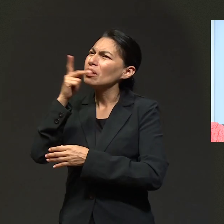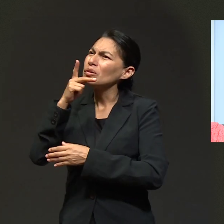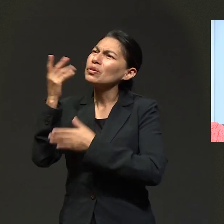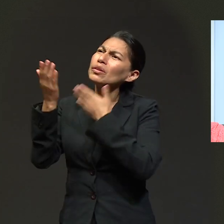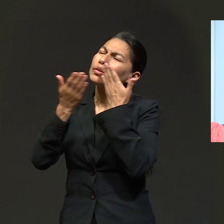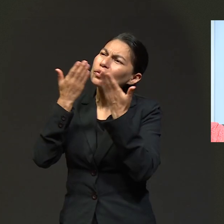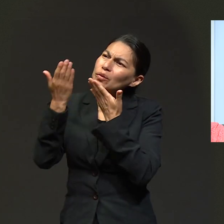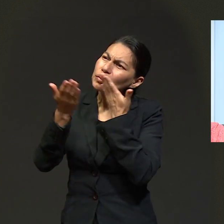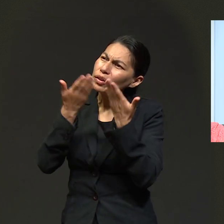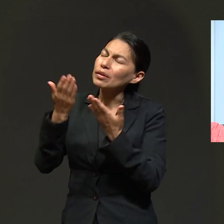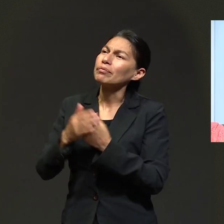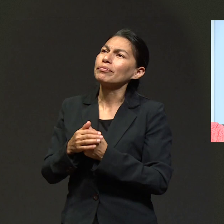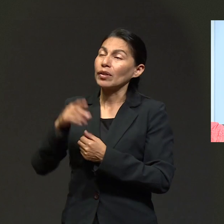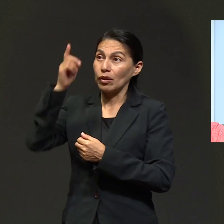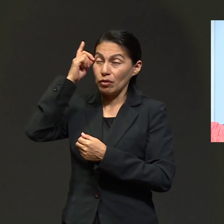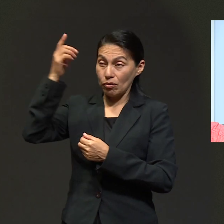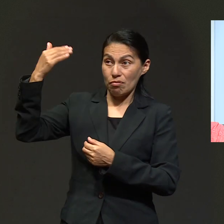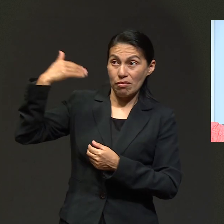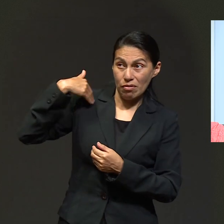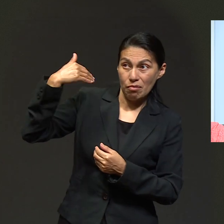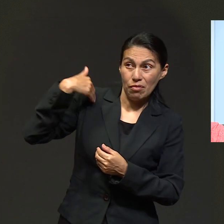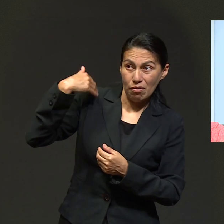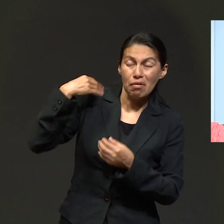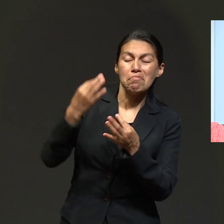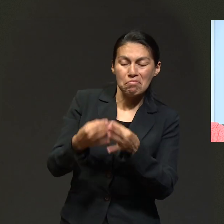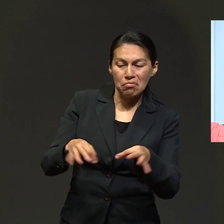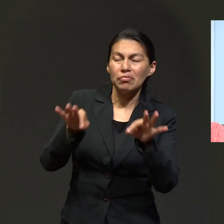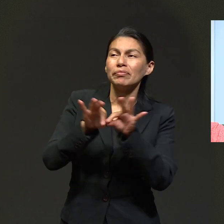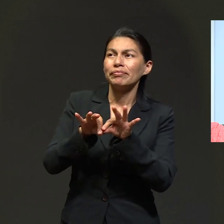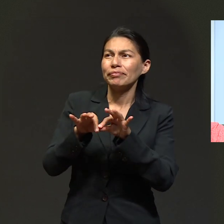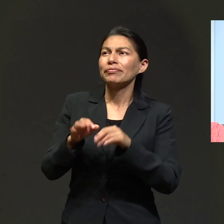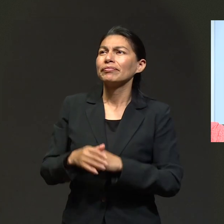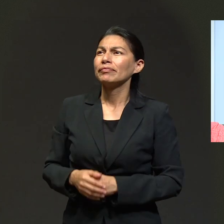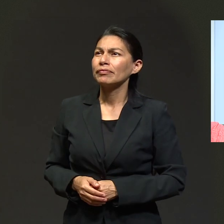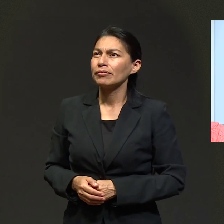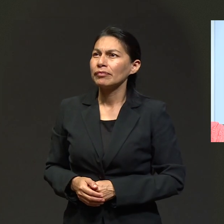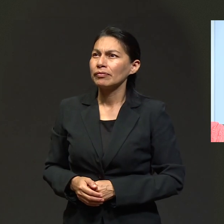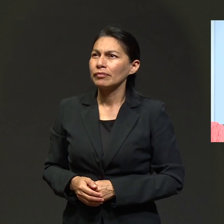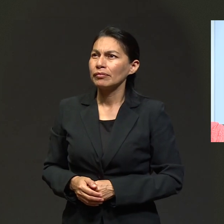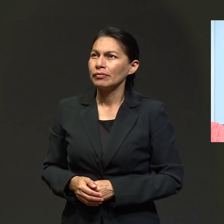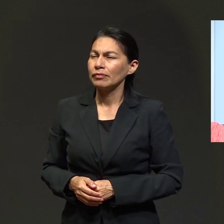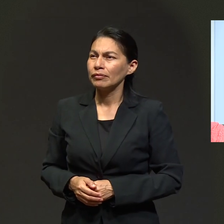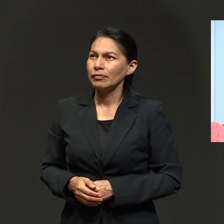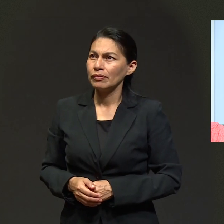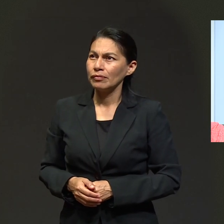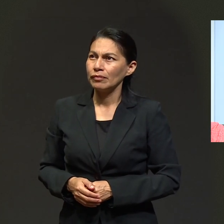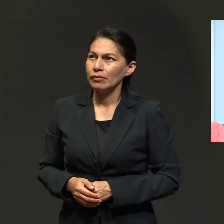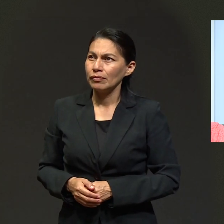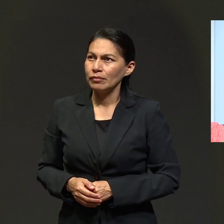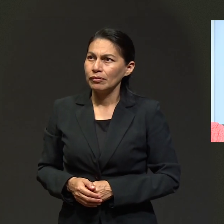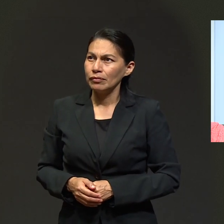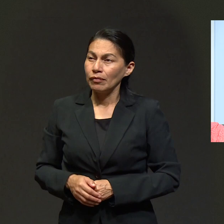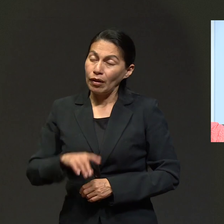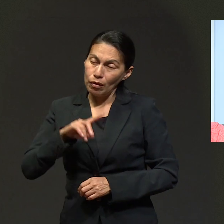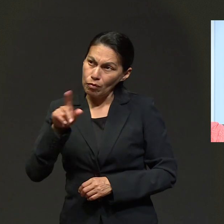donde realmente reafirmé, confirmé que Dios me estaba llamando para algo importante. Amén.